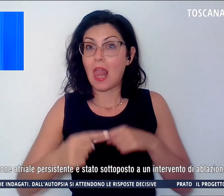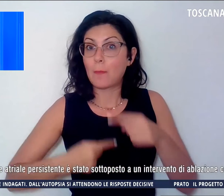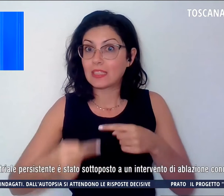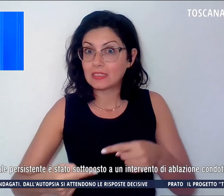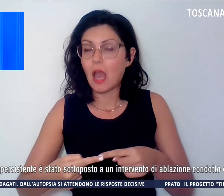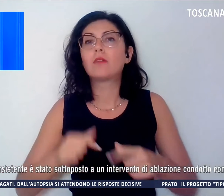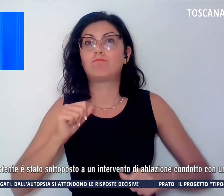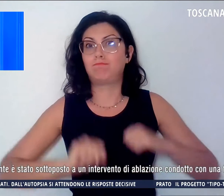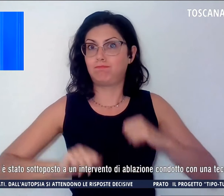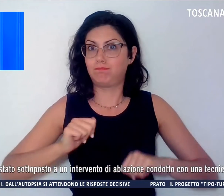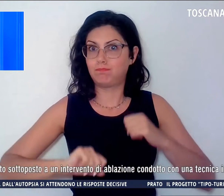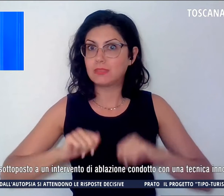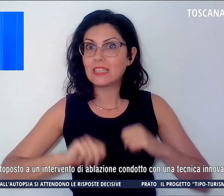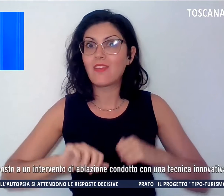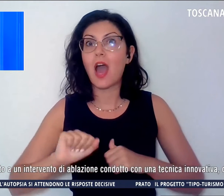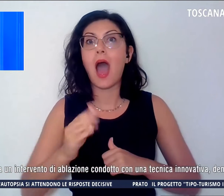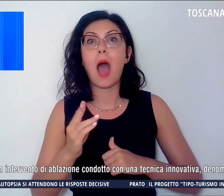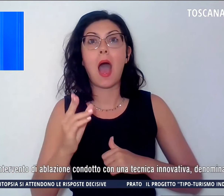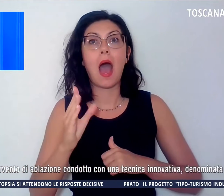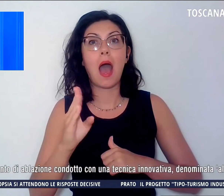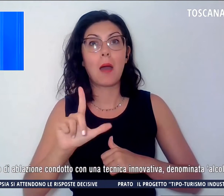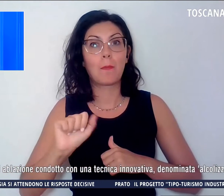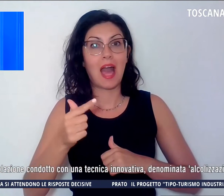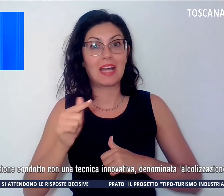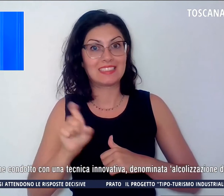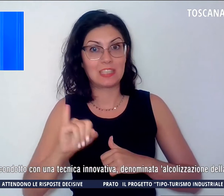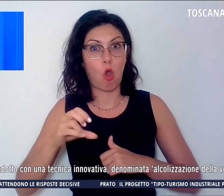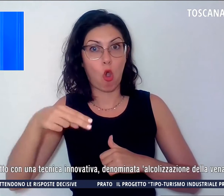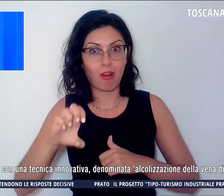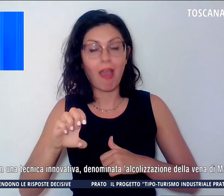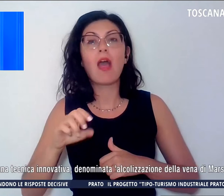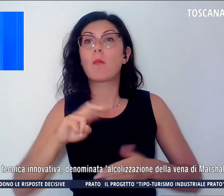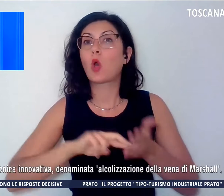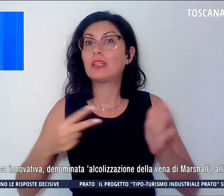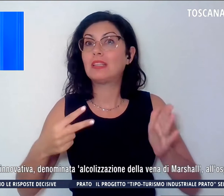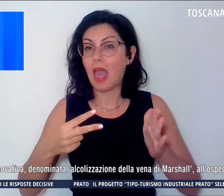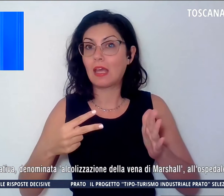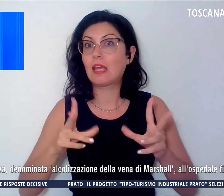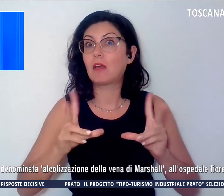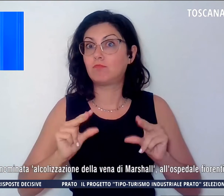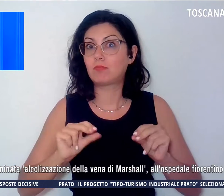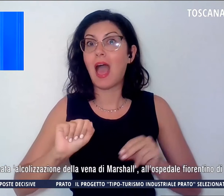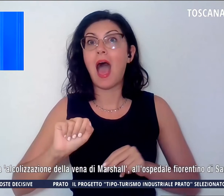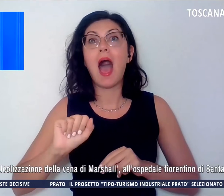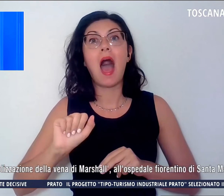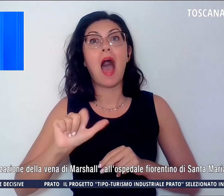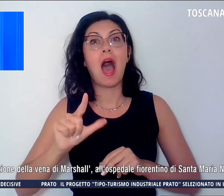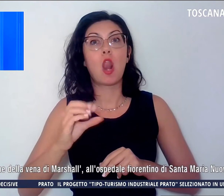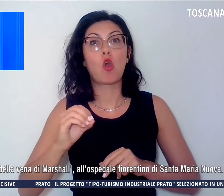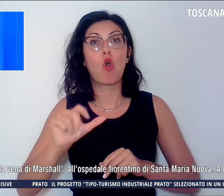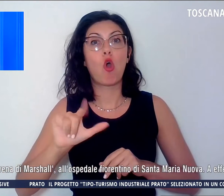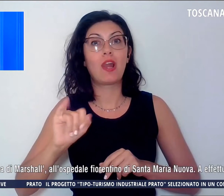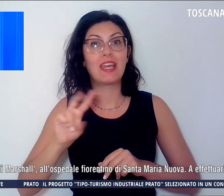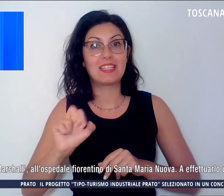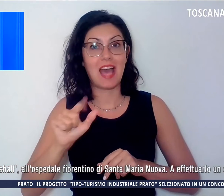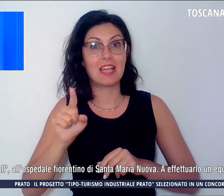di ablazione condotto con una tecnica innovativa denominata alcolizzazione della vena di Marshall